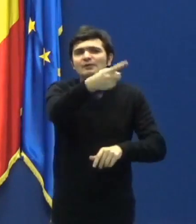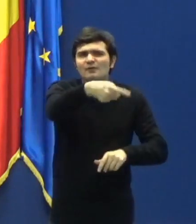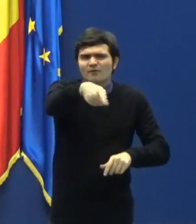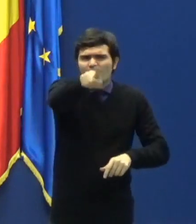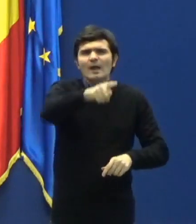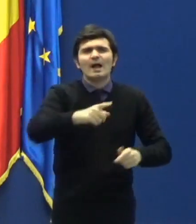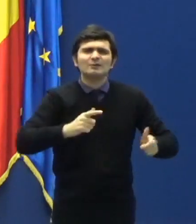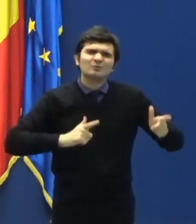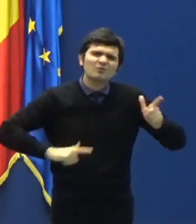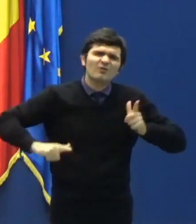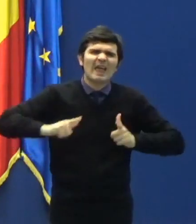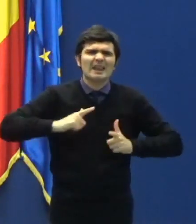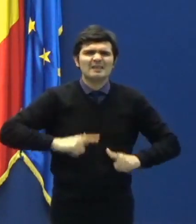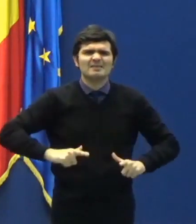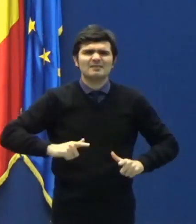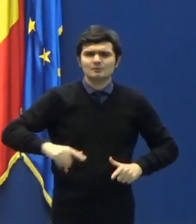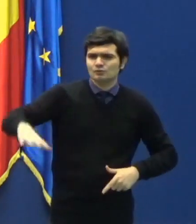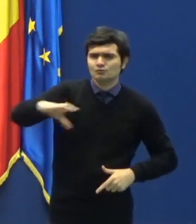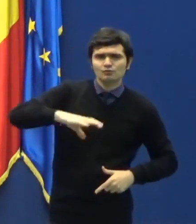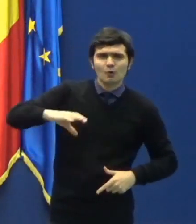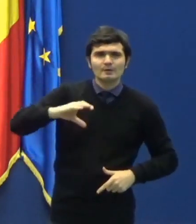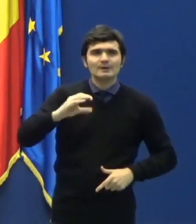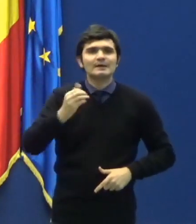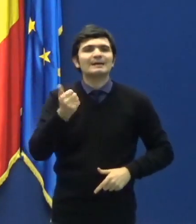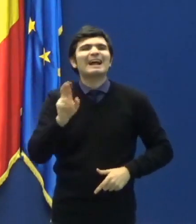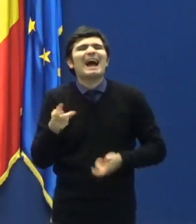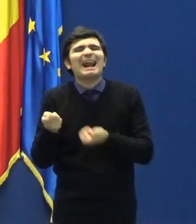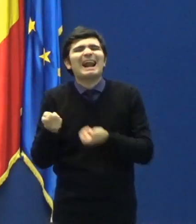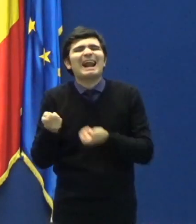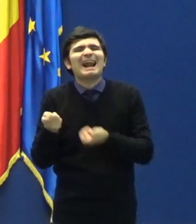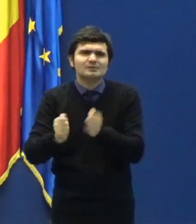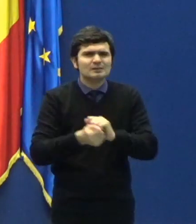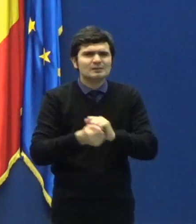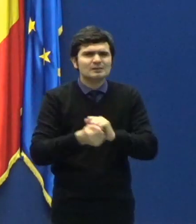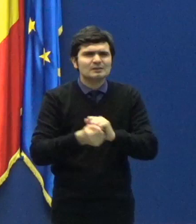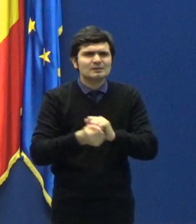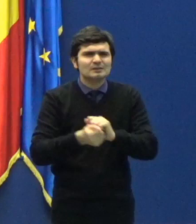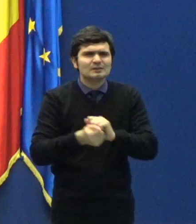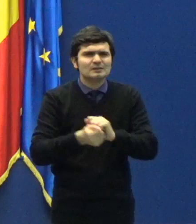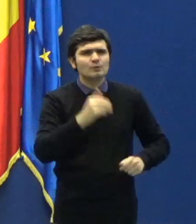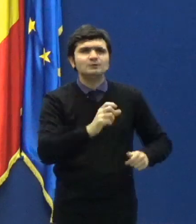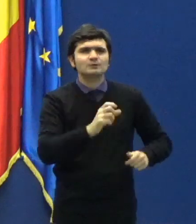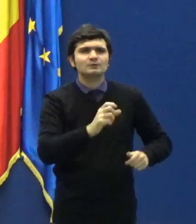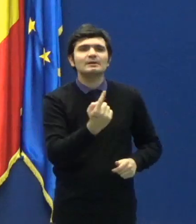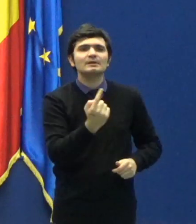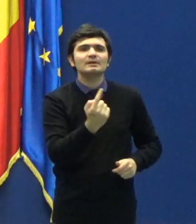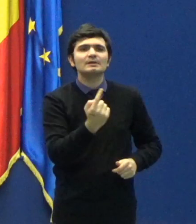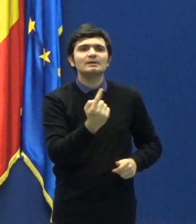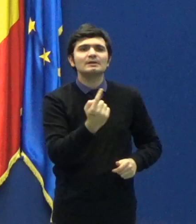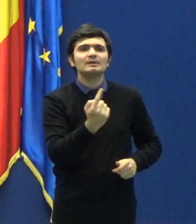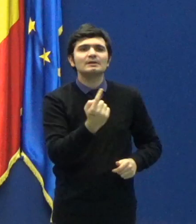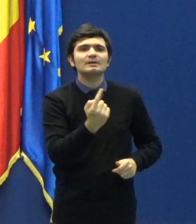zone de carantină sau ați stat în izolare, fie că ați